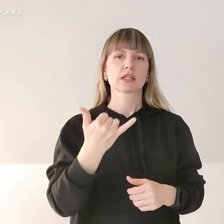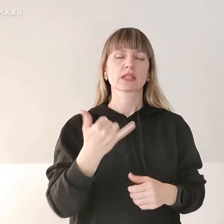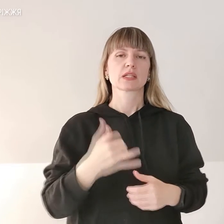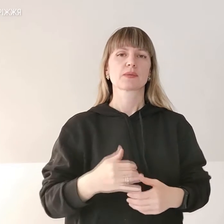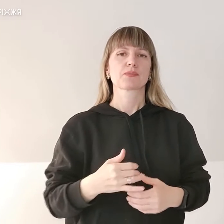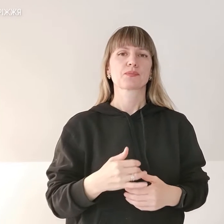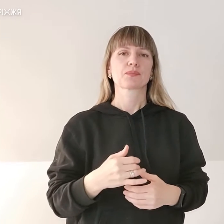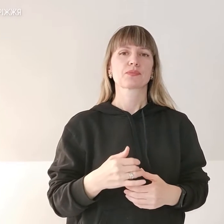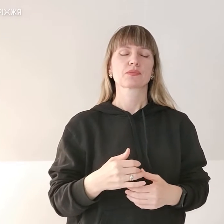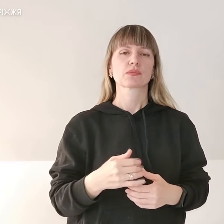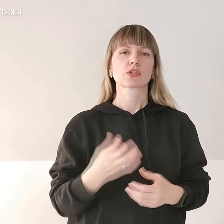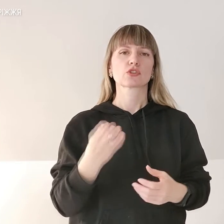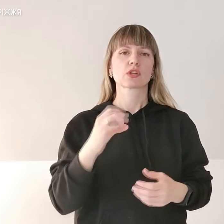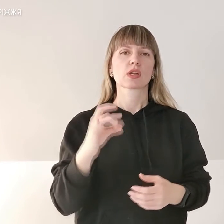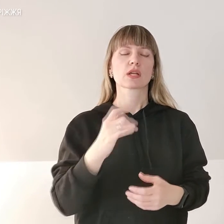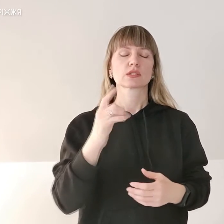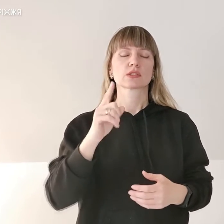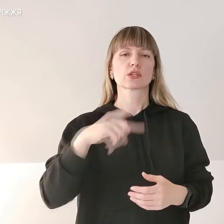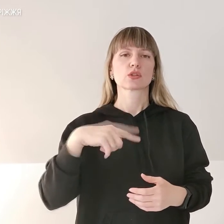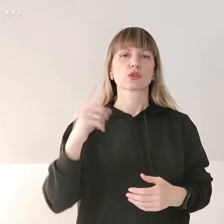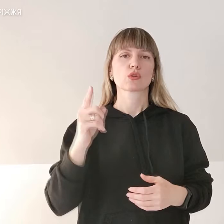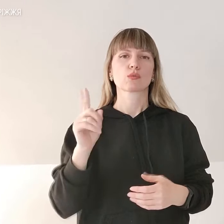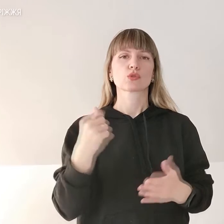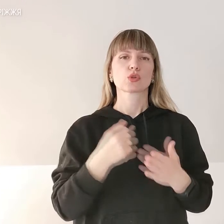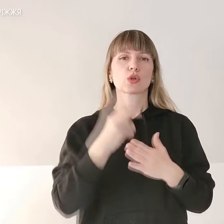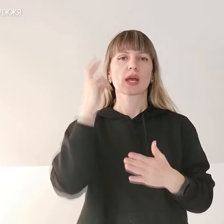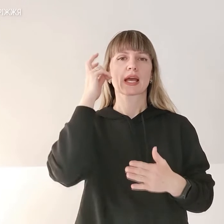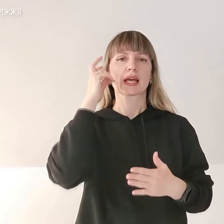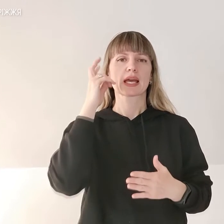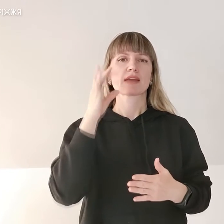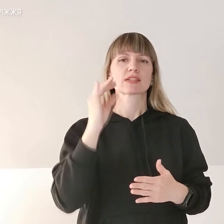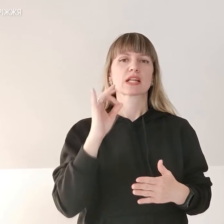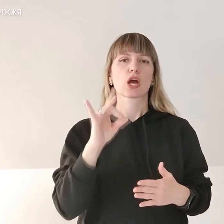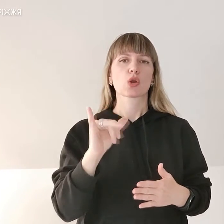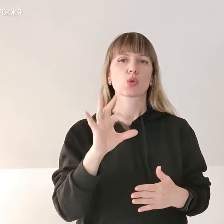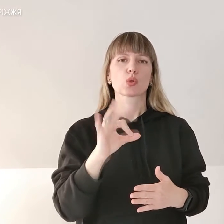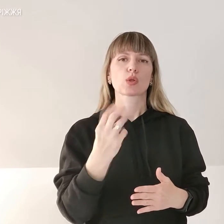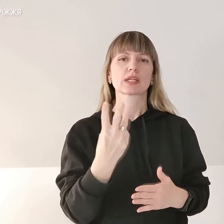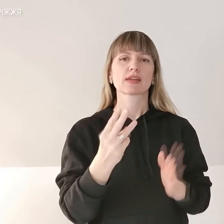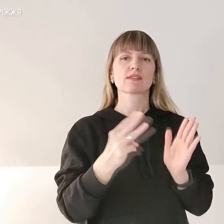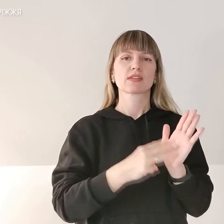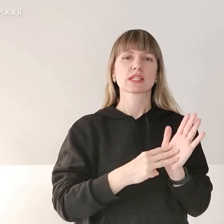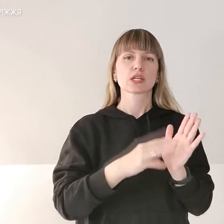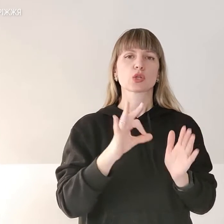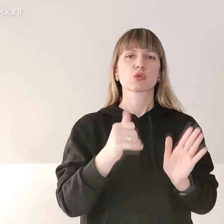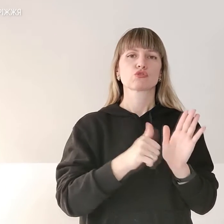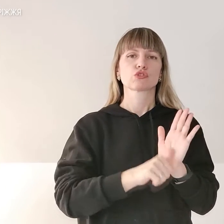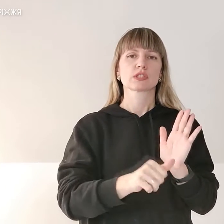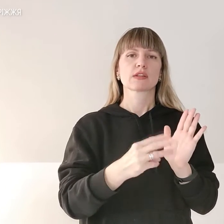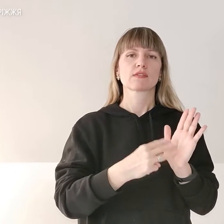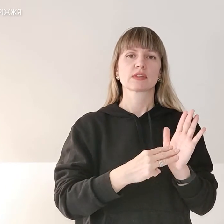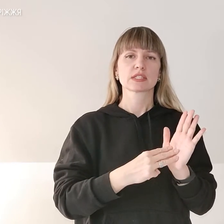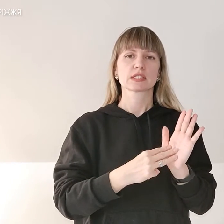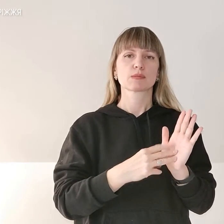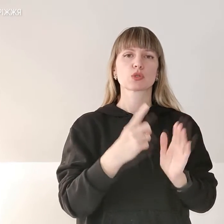Ще раз, номер щодо «Київставо» 038 068 128